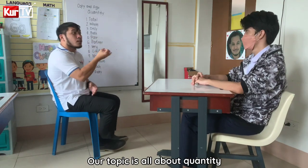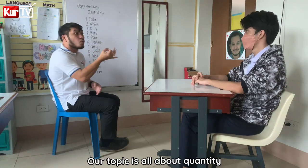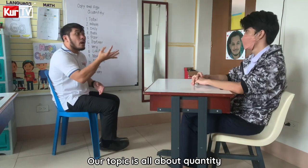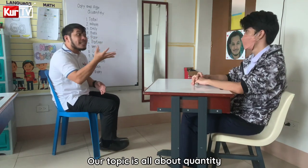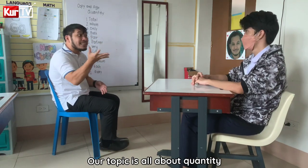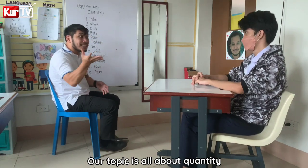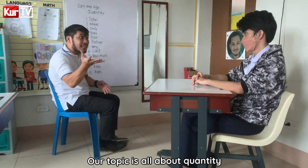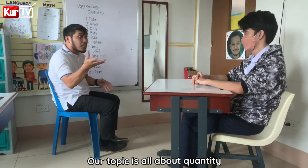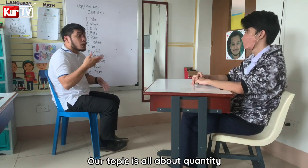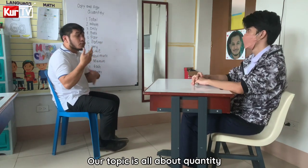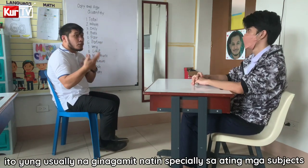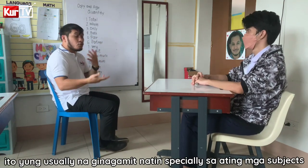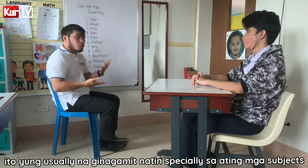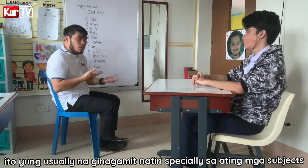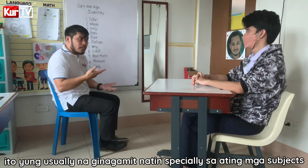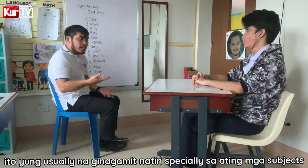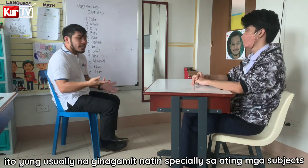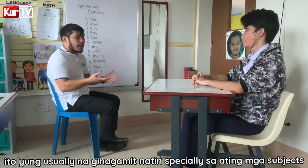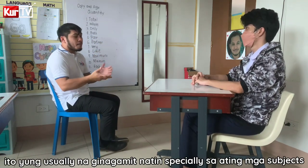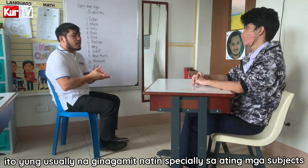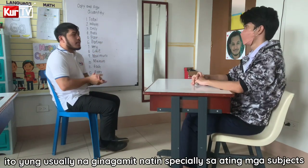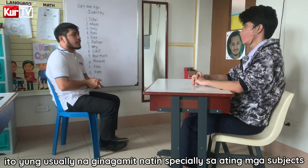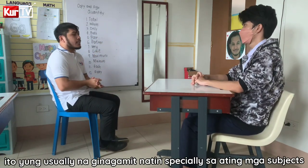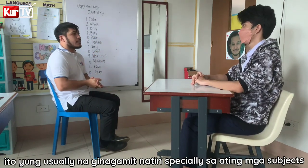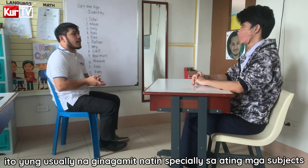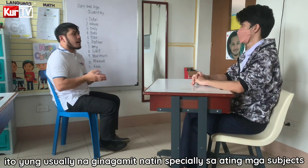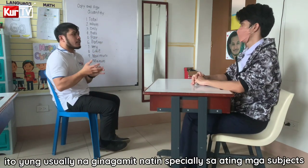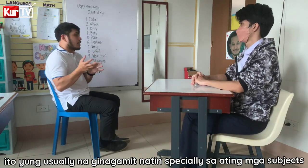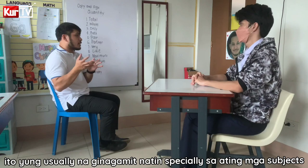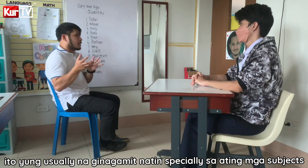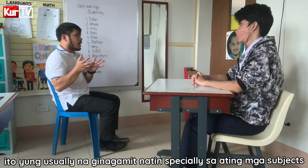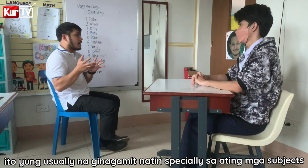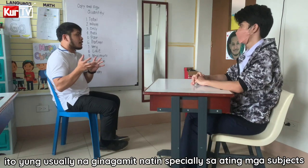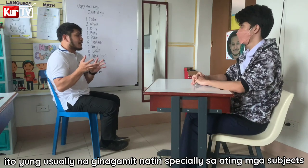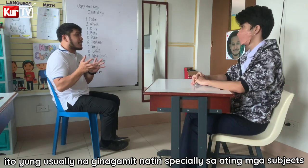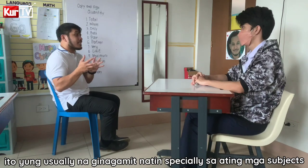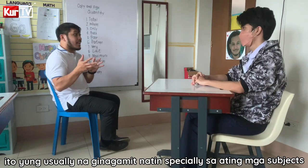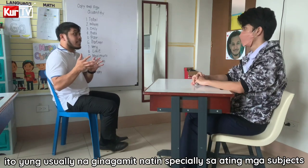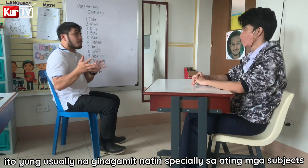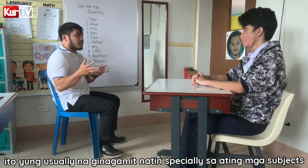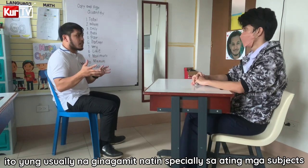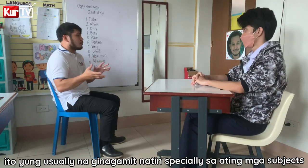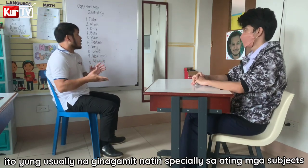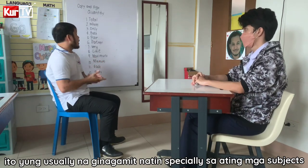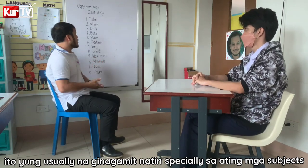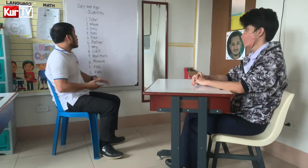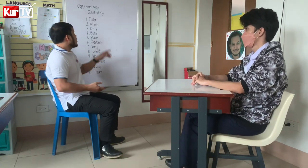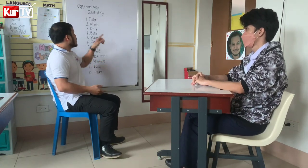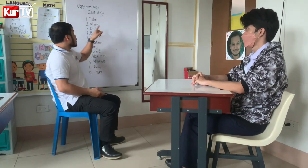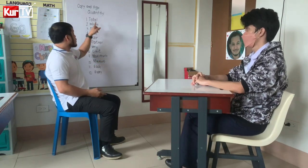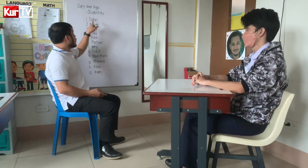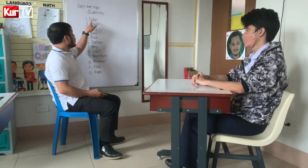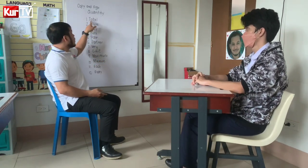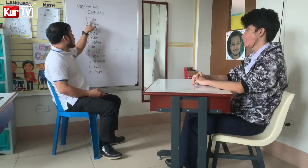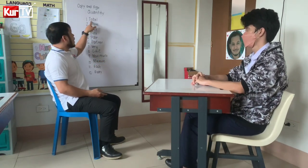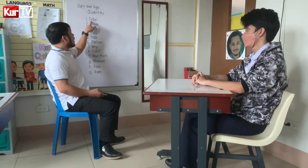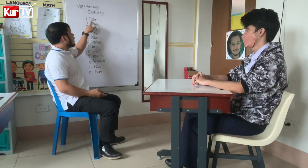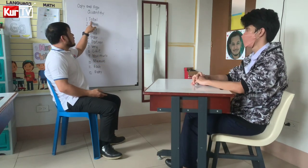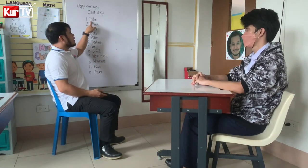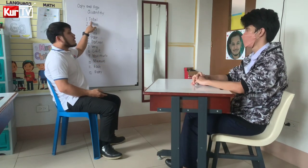quantity. So ito yung usually na ginagamit natin sa, especially sa ating mga subject. So, this is